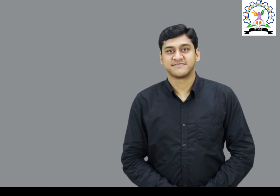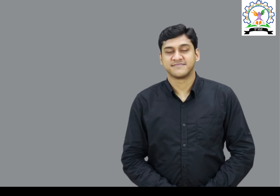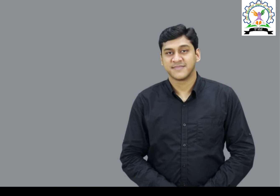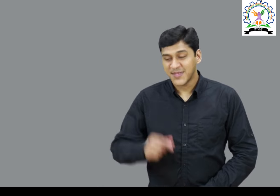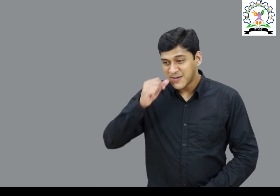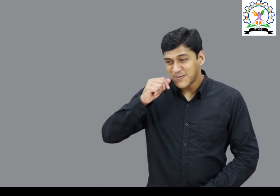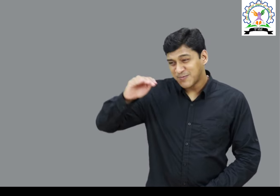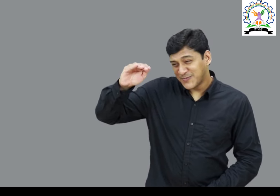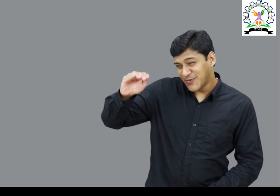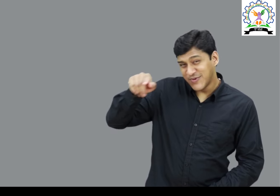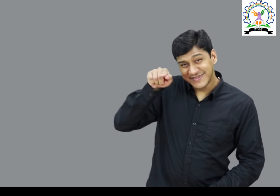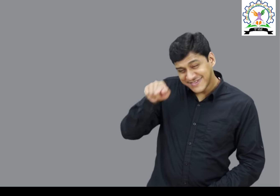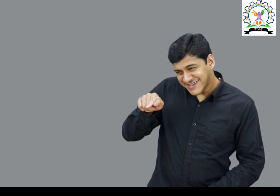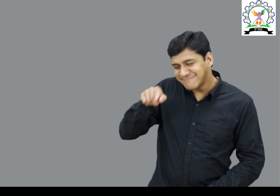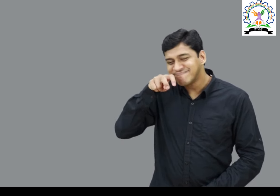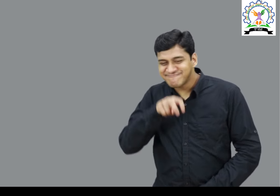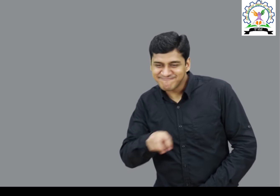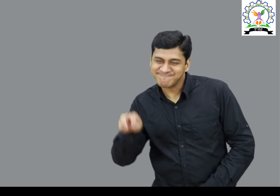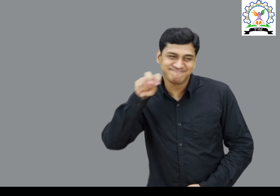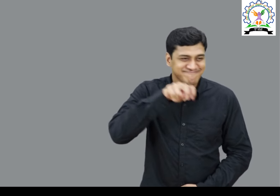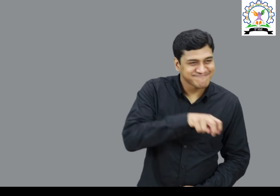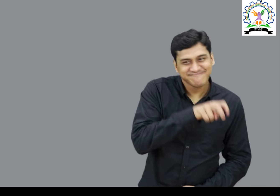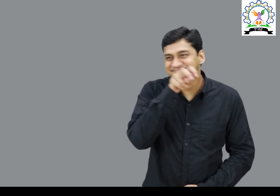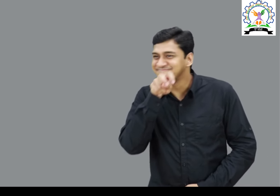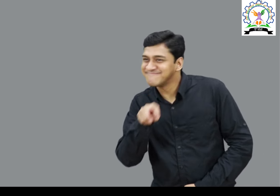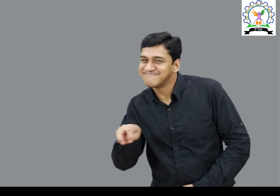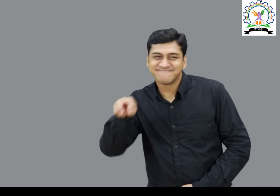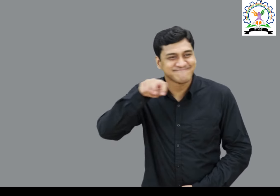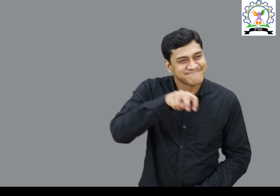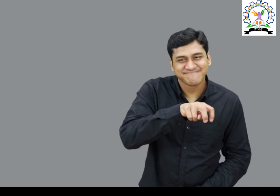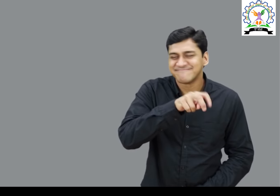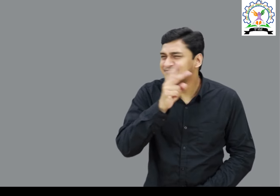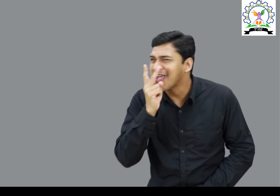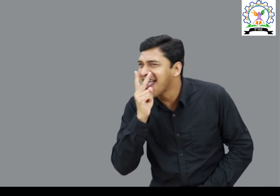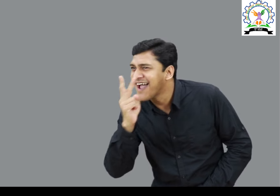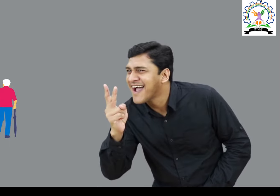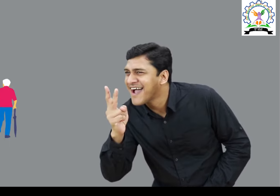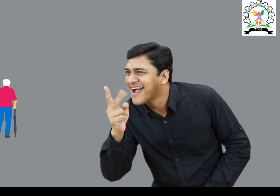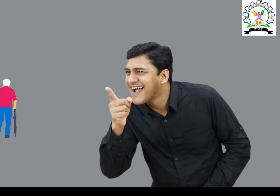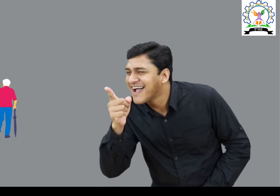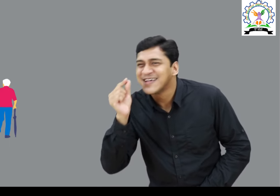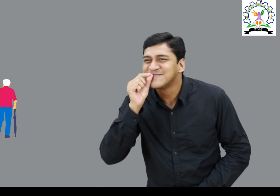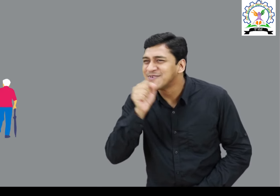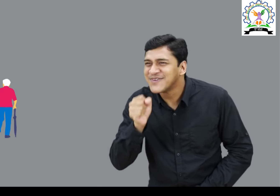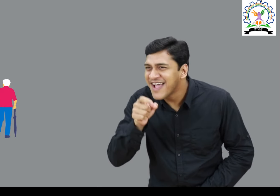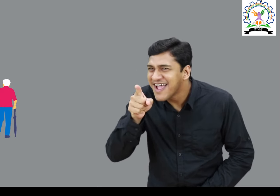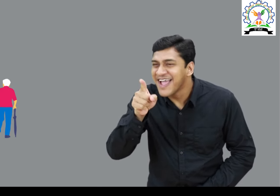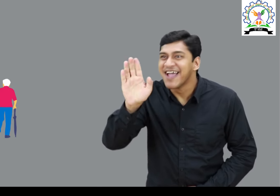एक छोटा बच्चा टहल रहा होता है उसी दोरान वे एक बुजर्ग व्यक्ति को देखता है और उन्हें गुड मॉर्निंग विश करता है